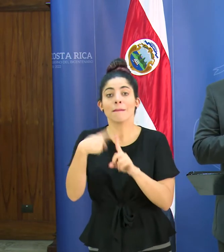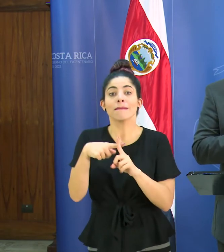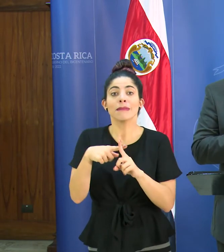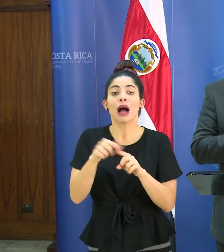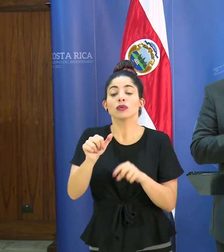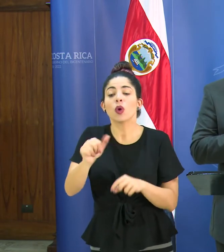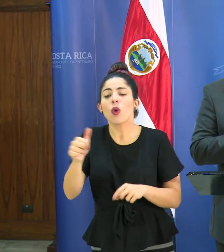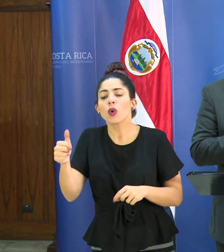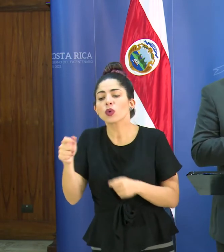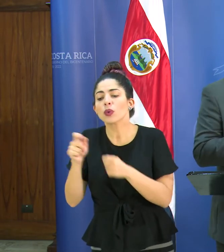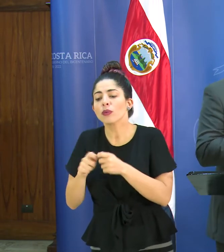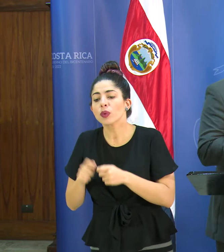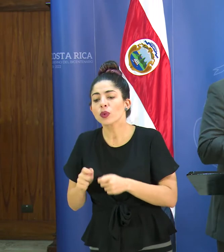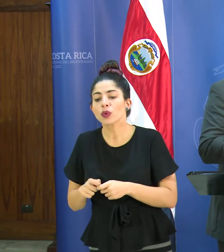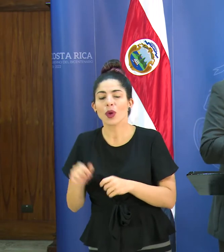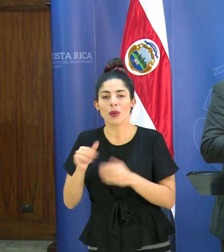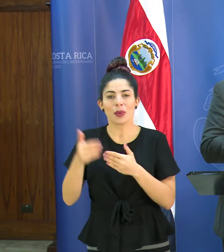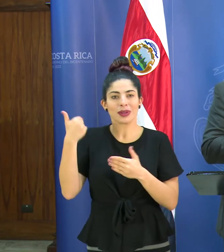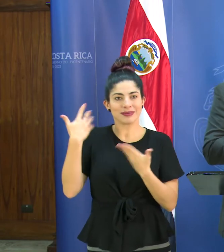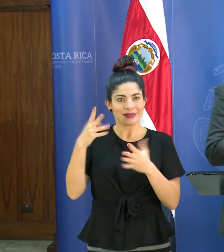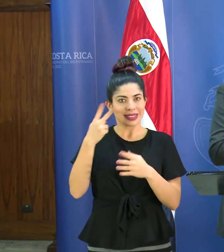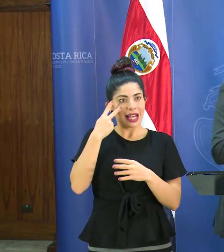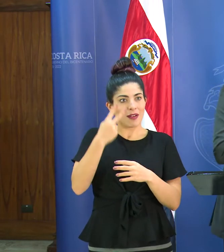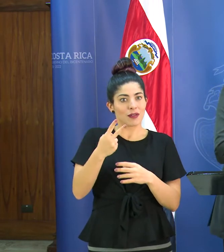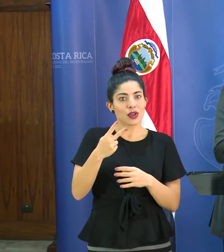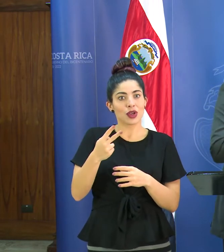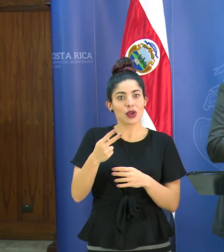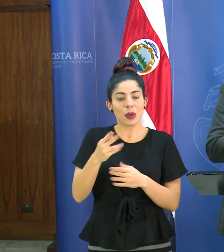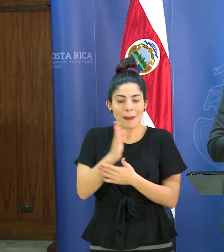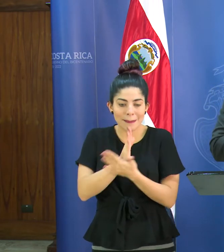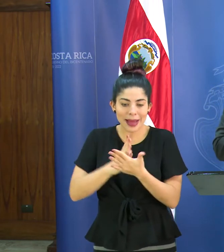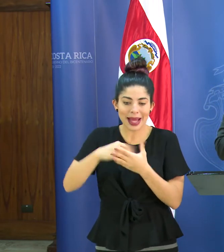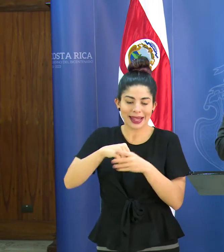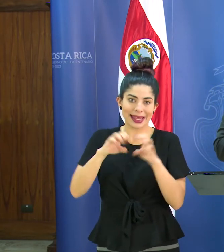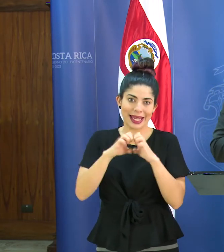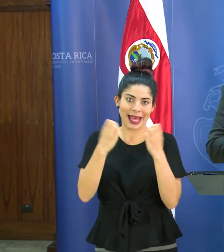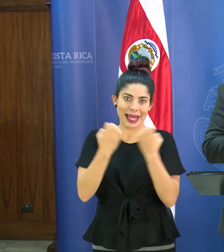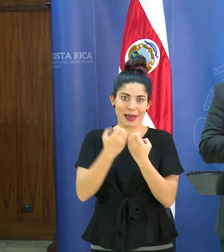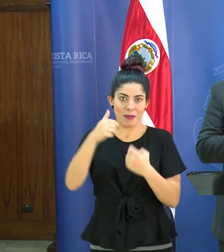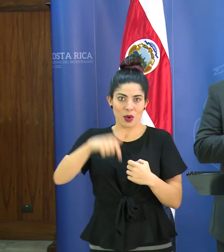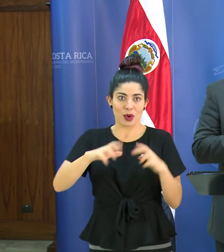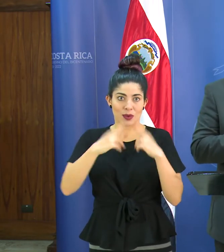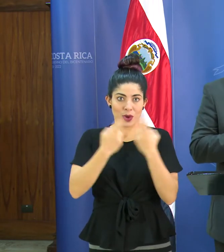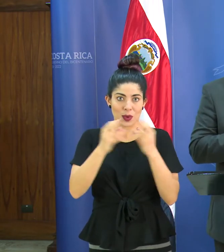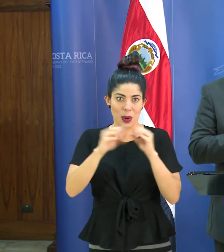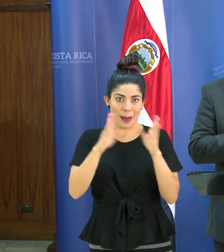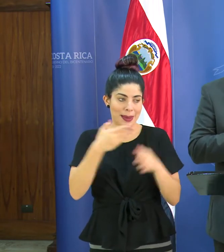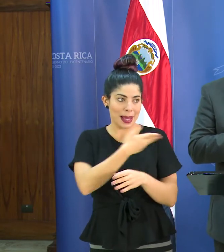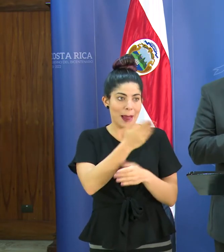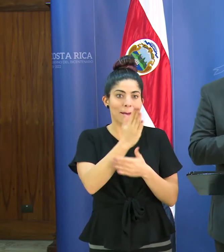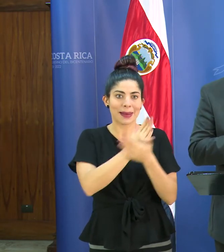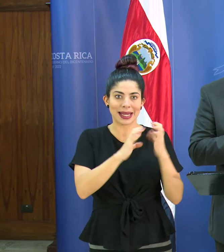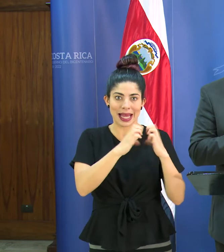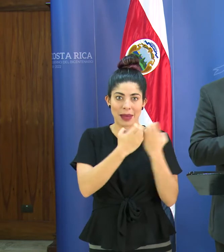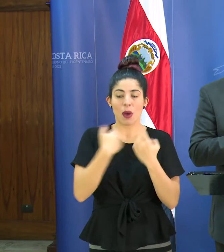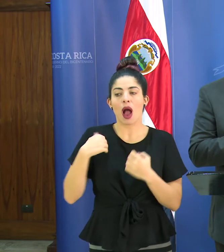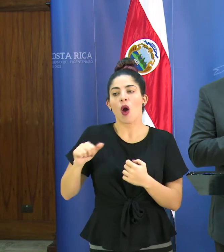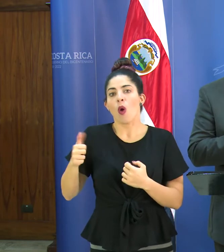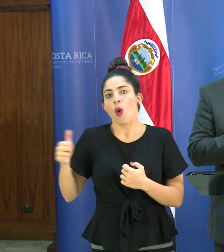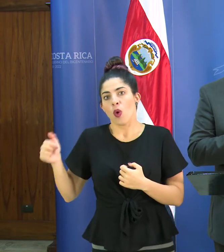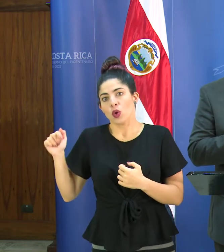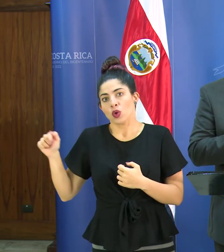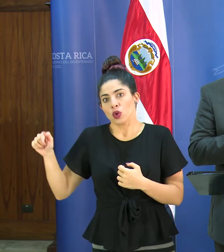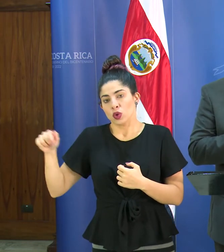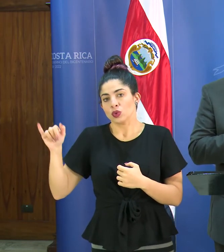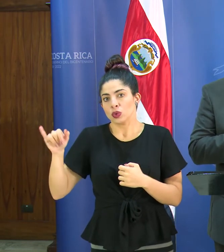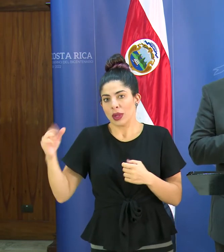además otros elementos como ya lo hemos visto acá esto es parte del equipo que estuvo hoy en la sesión de la mañana tenemos otros jerarcas que están